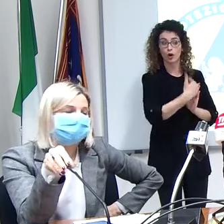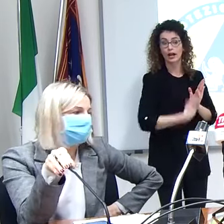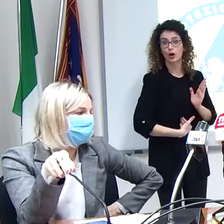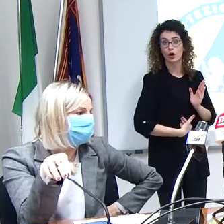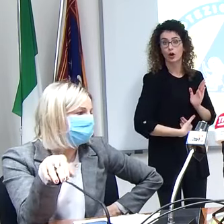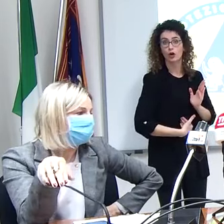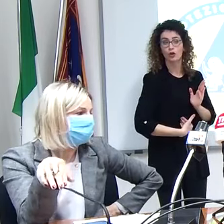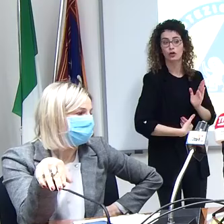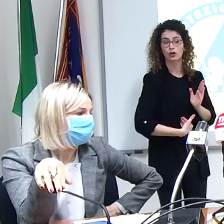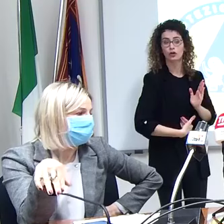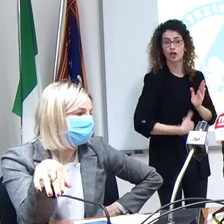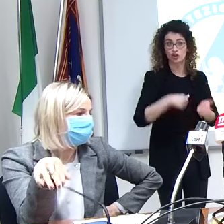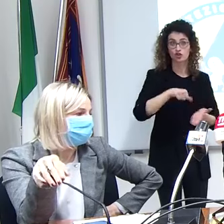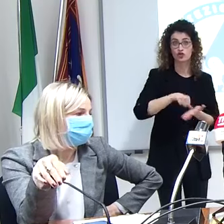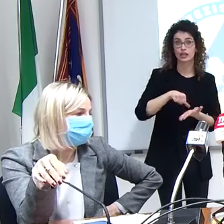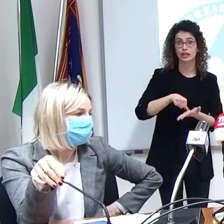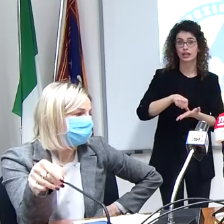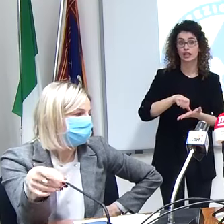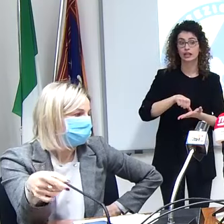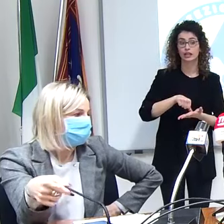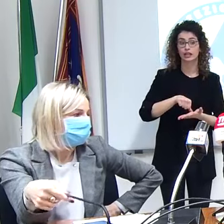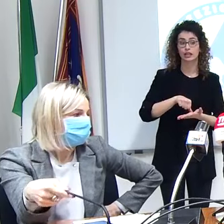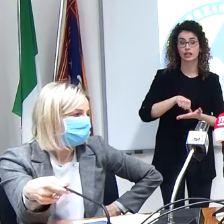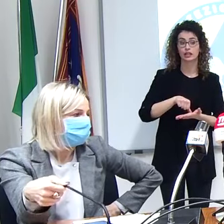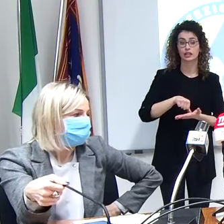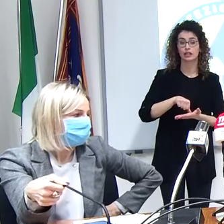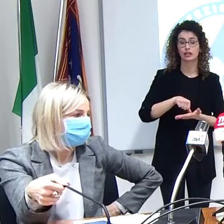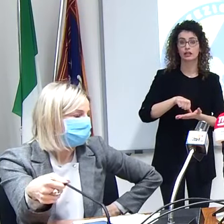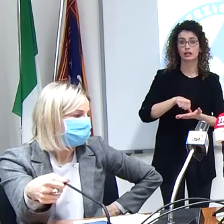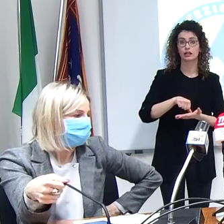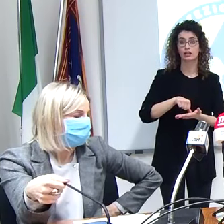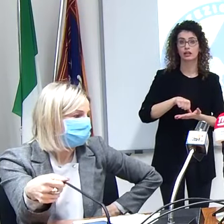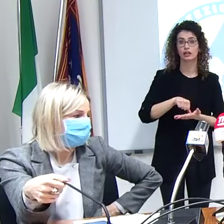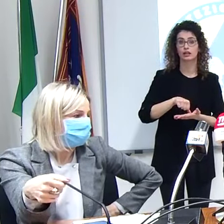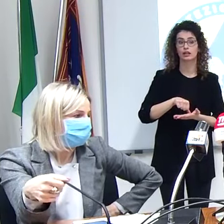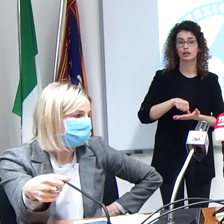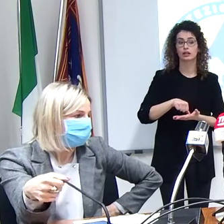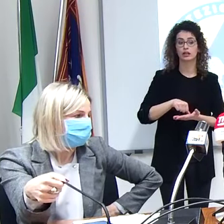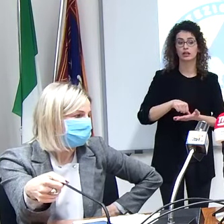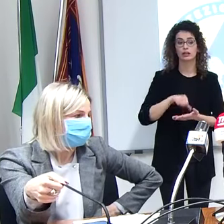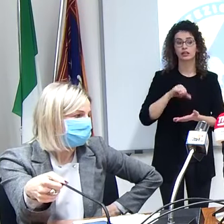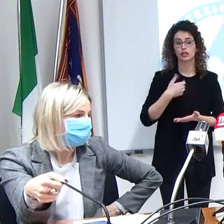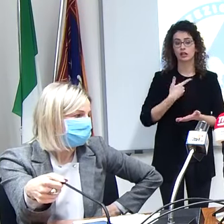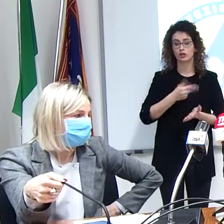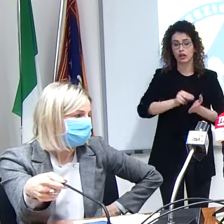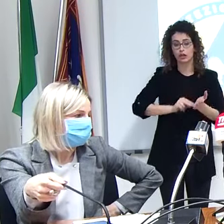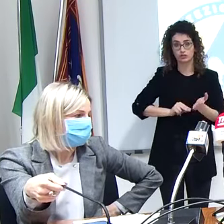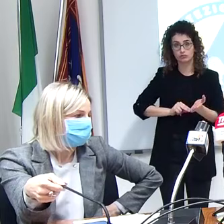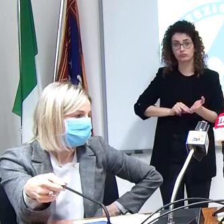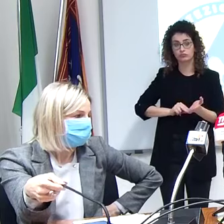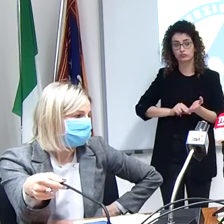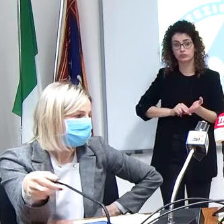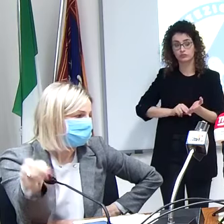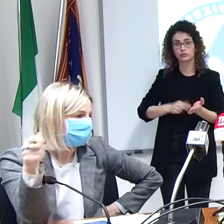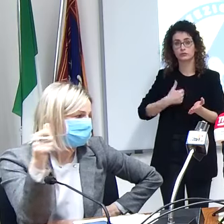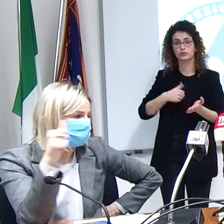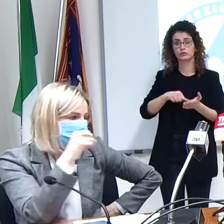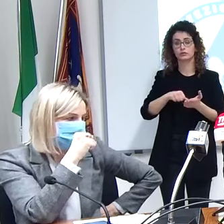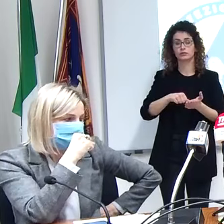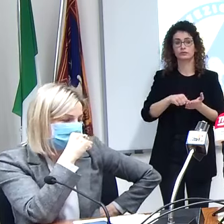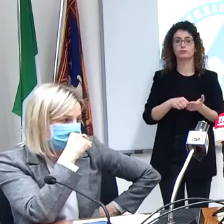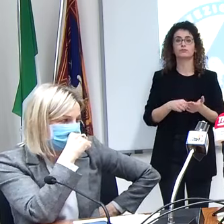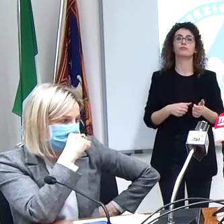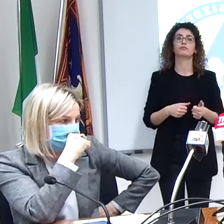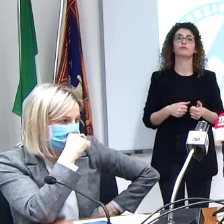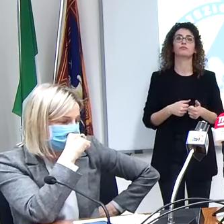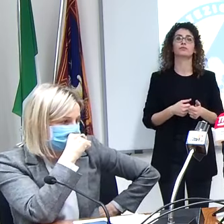dei centri i centri beh sì io mi li sono segnata qui sono allora l